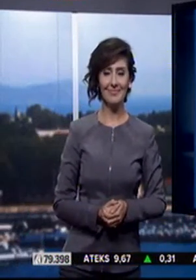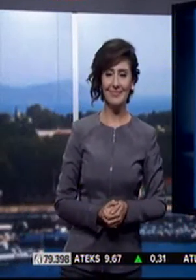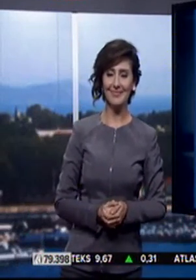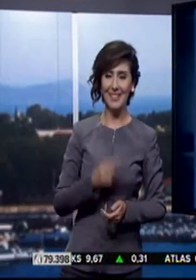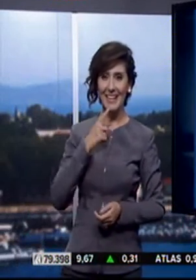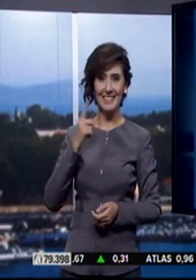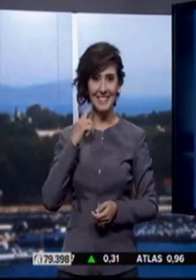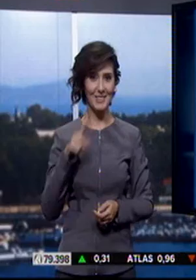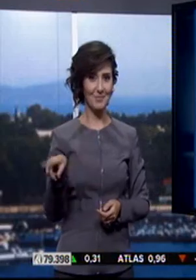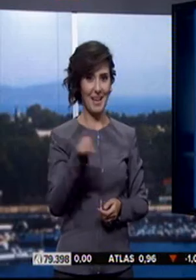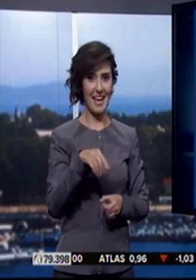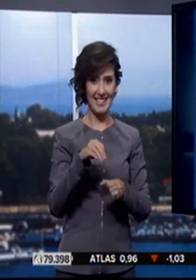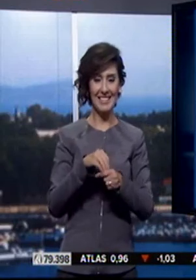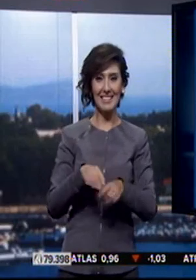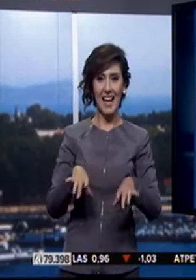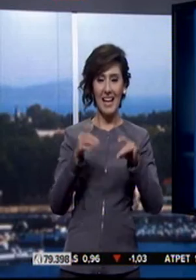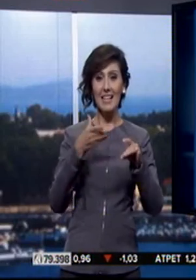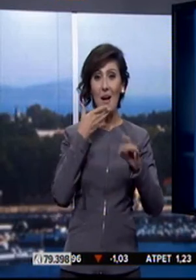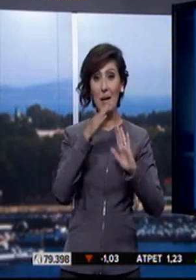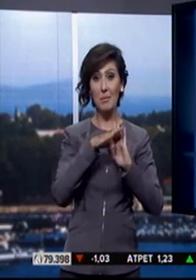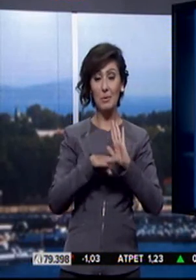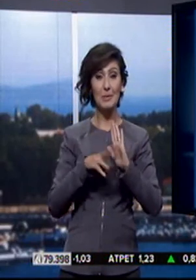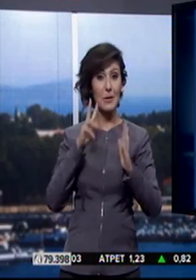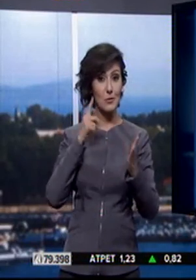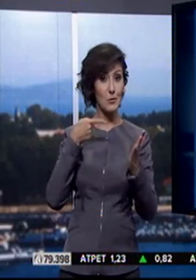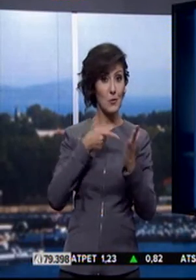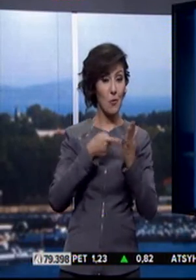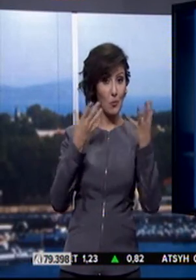İşitme engelliler için hazırladığımız haber bülteninin sonuna geldik, hoşçakalın.